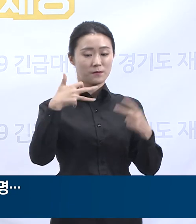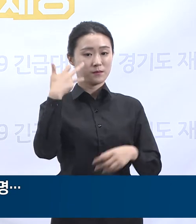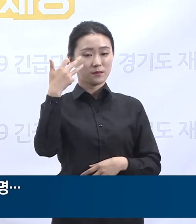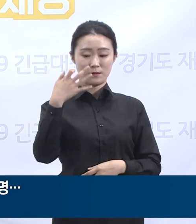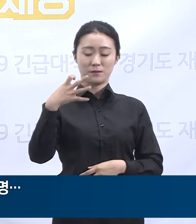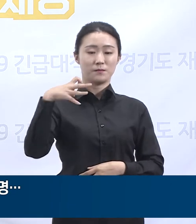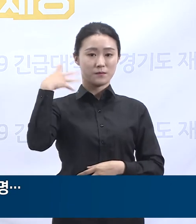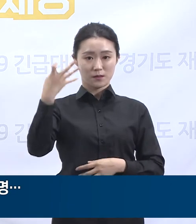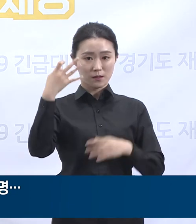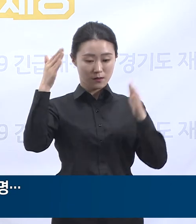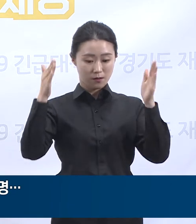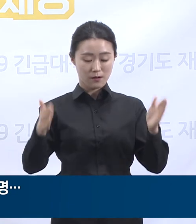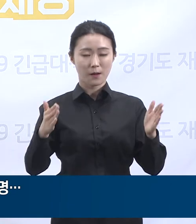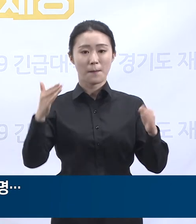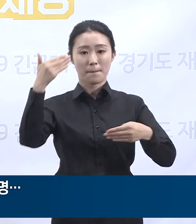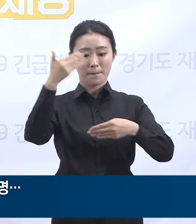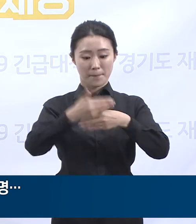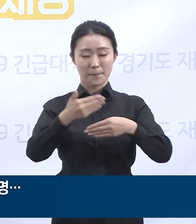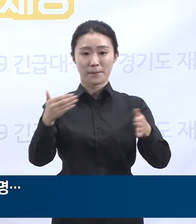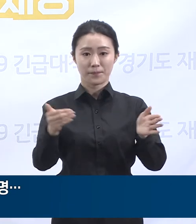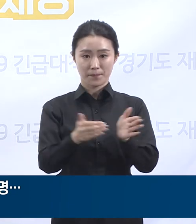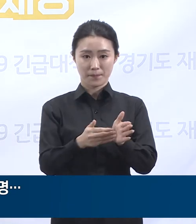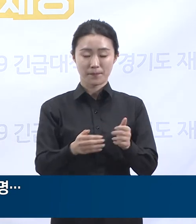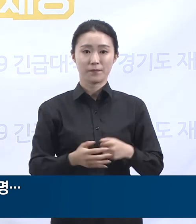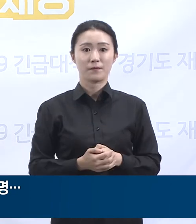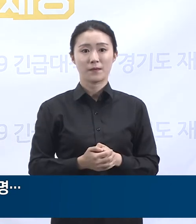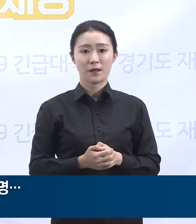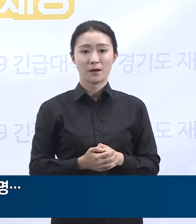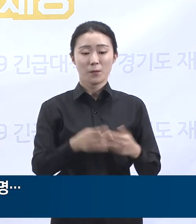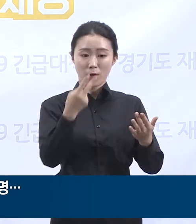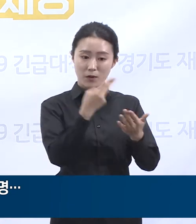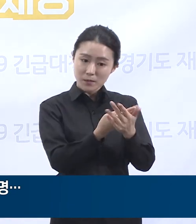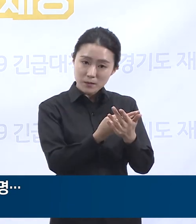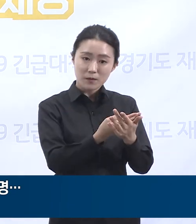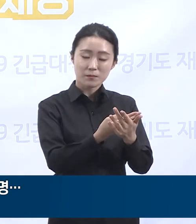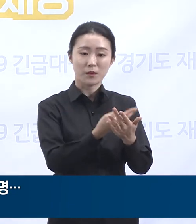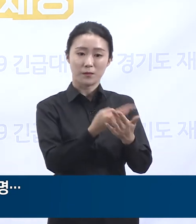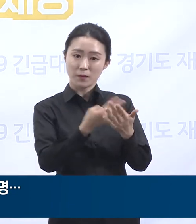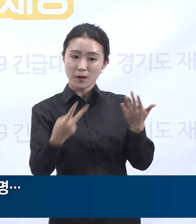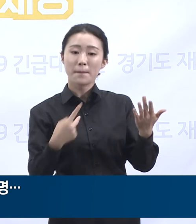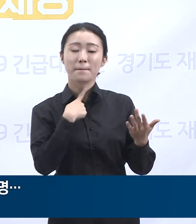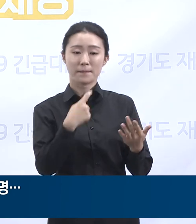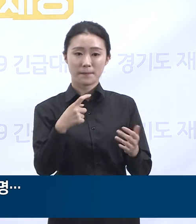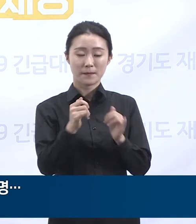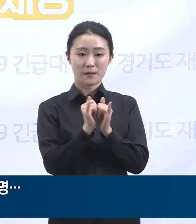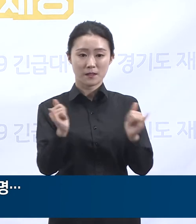139명을 대상으로 한 진단검사 실시 및 능동감시 시행 중입니다.